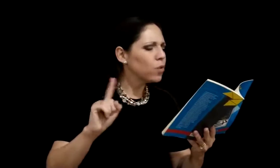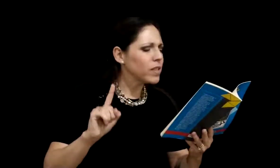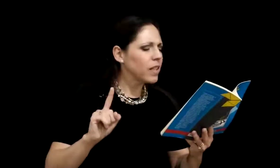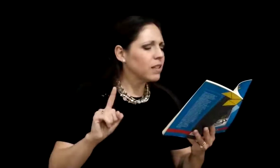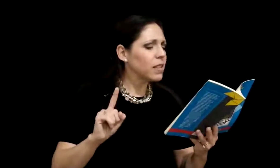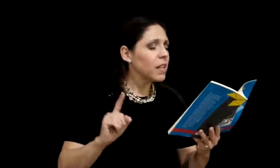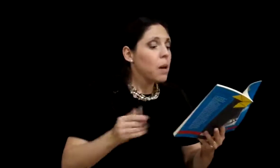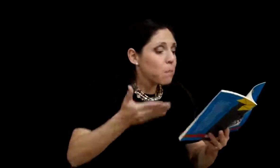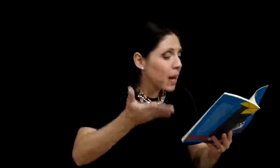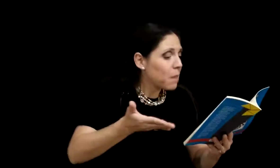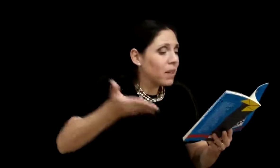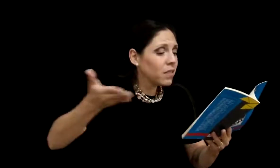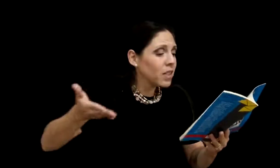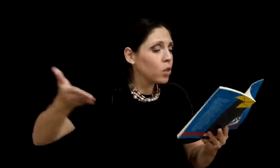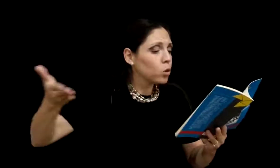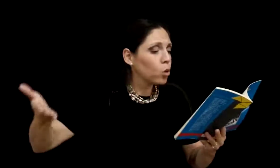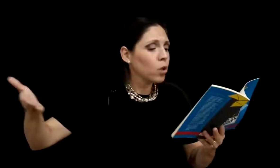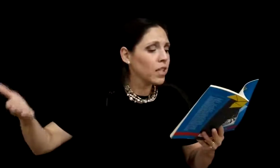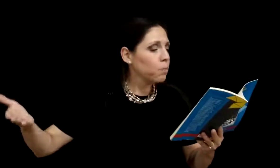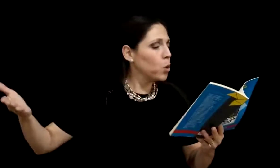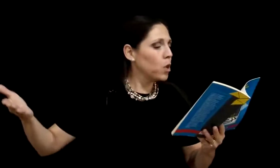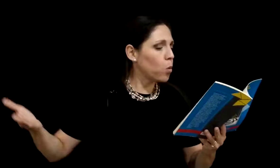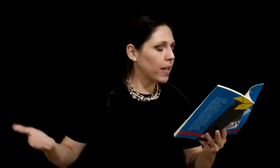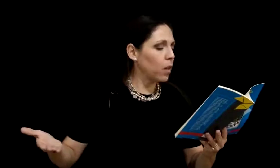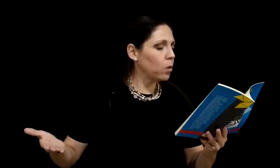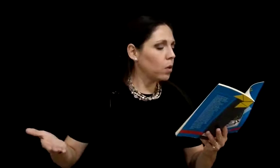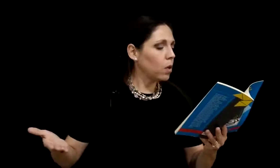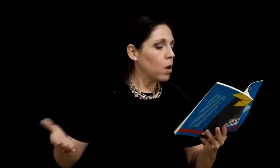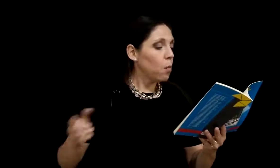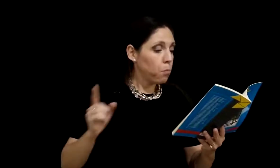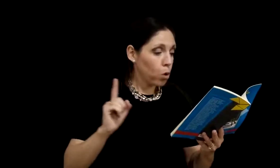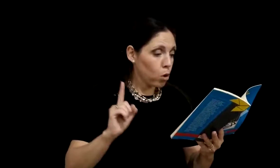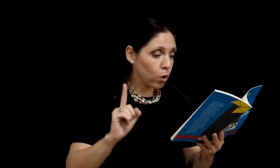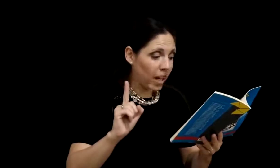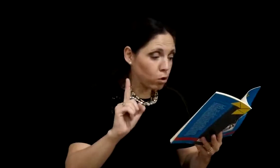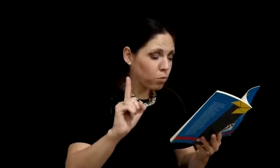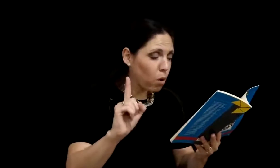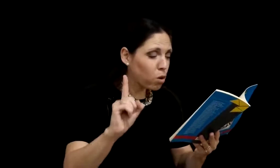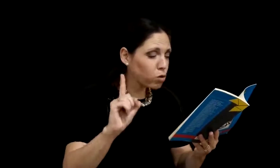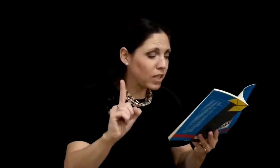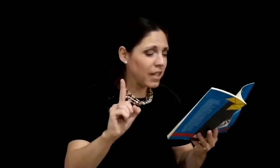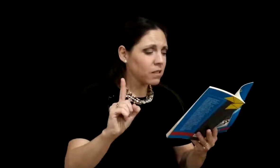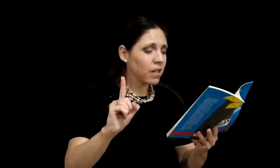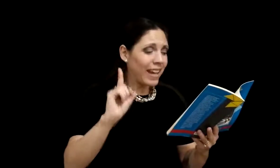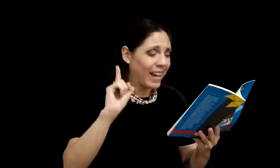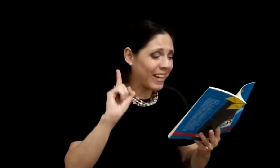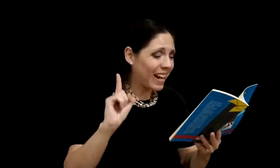suficientes para mantener todo limpio y cuidado, por lo que a los pocos días, el